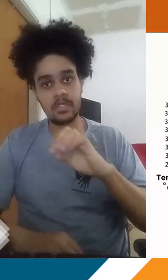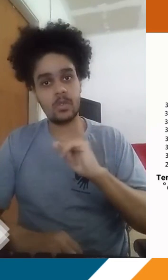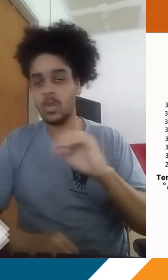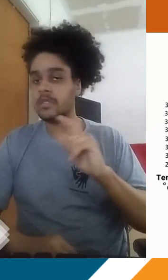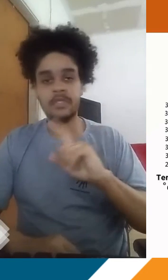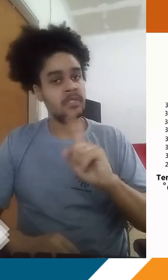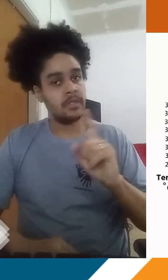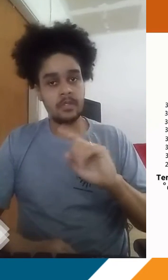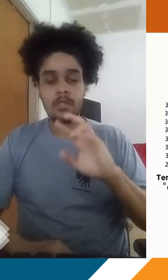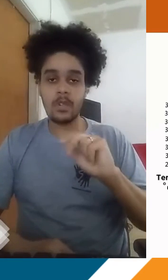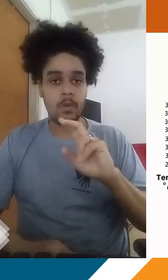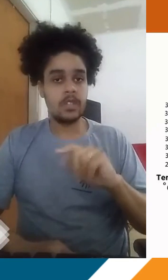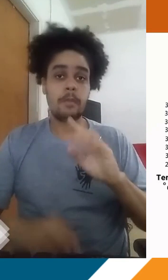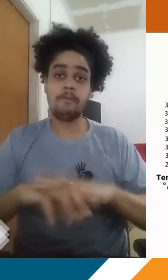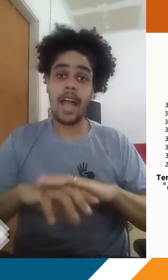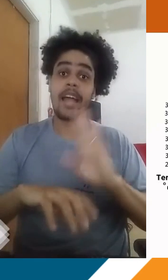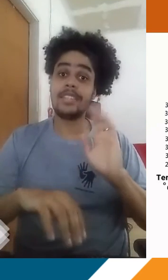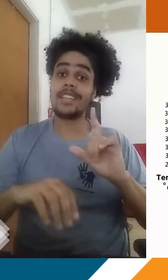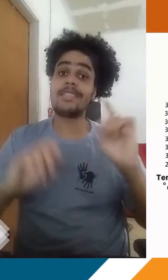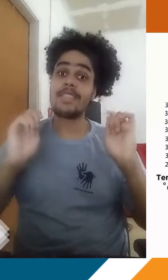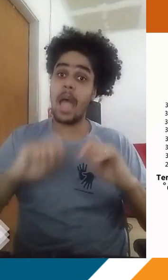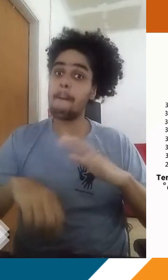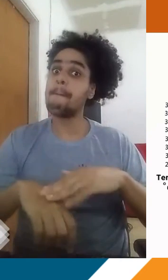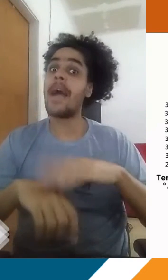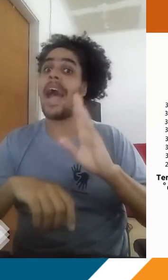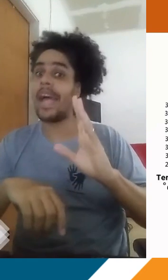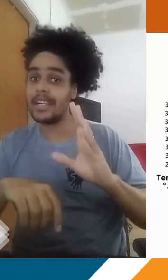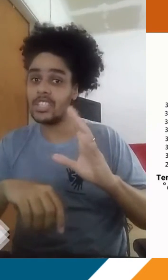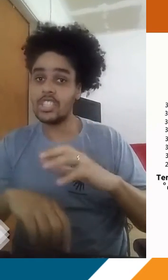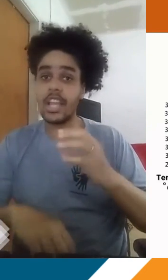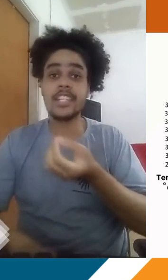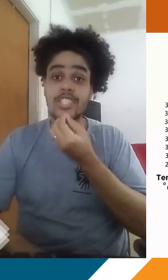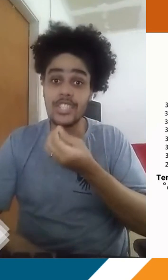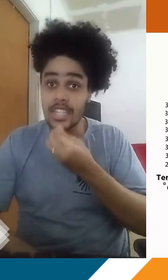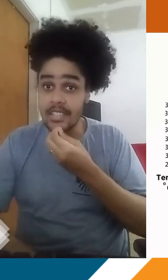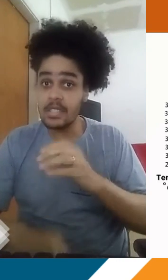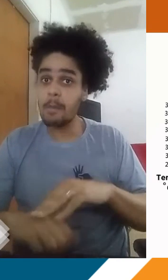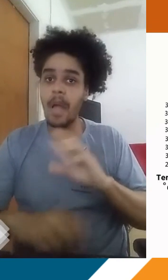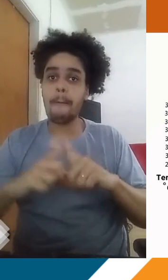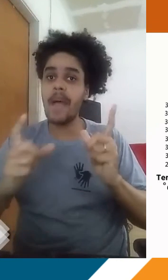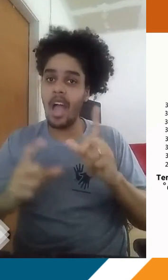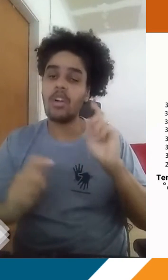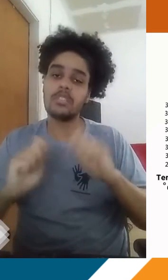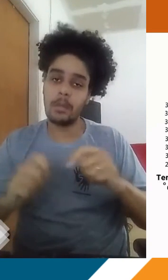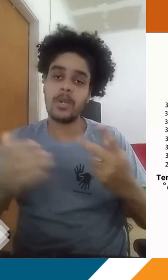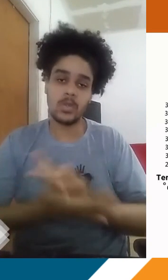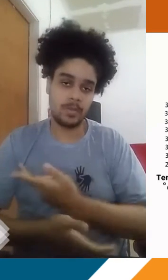ilhas de calor? Não necessariamente. Mas é um lugar que tem maior suscetibilidade em relação a outros pontos aí do